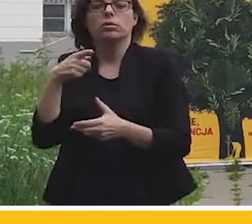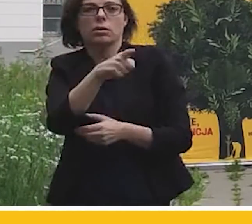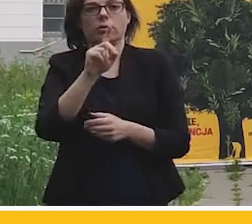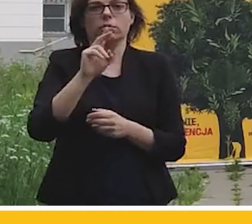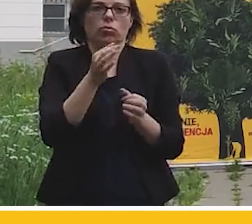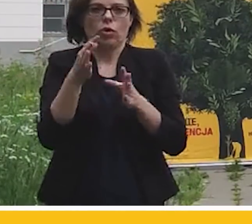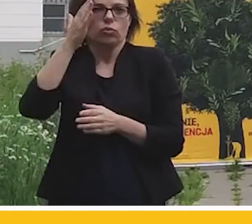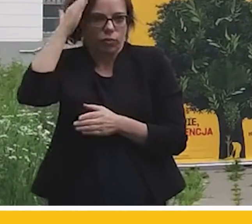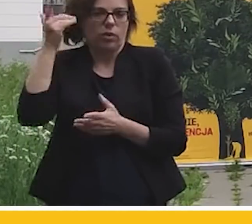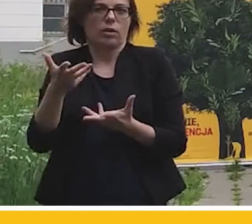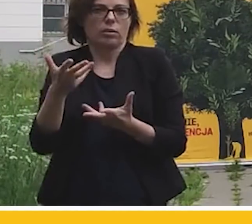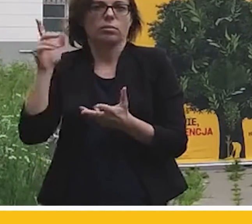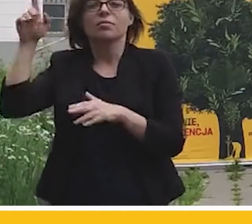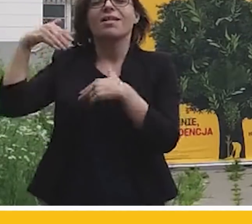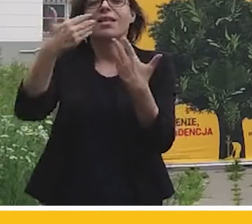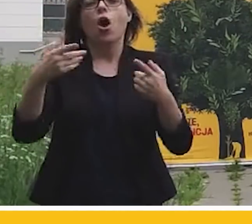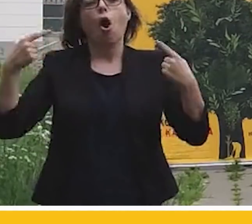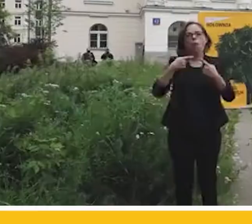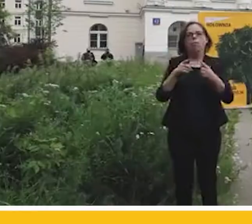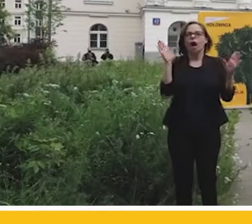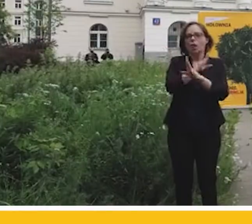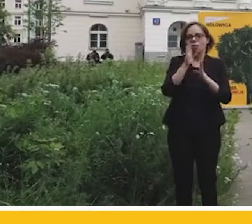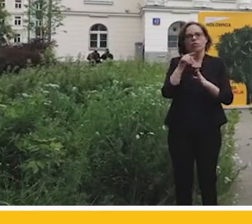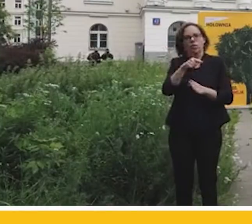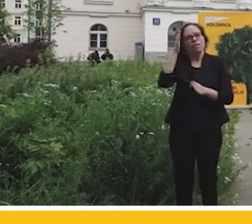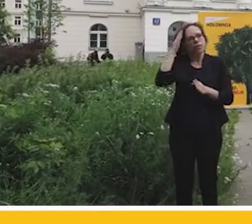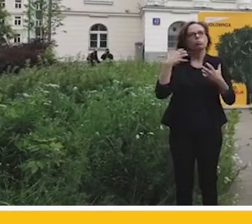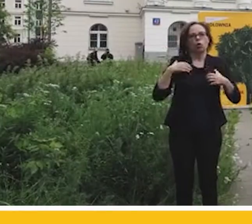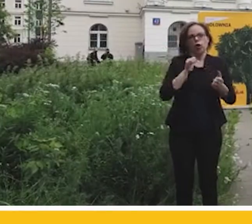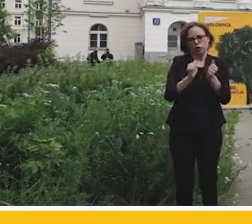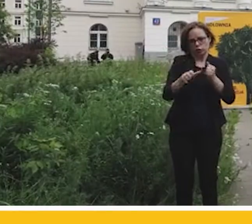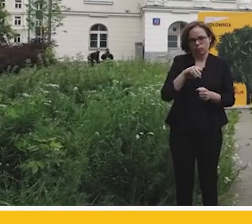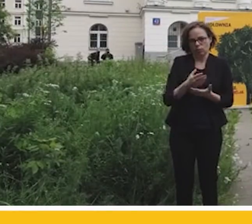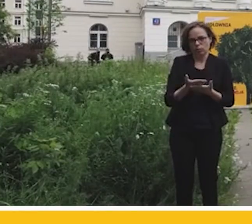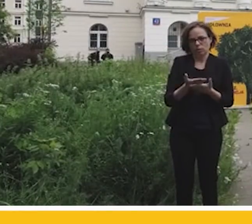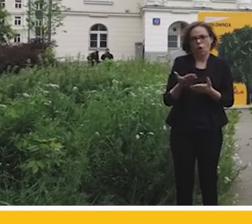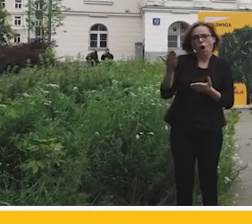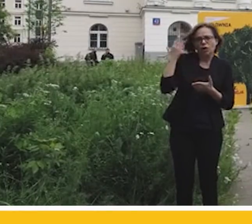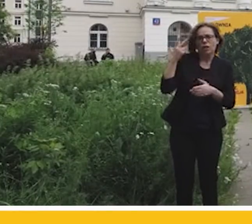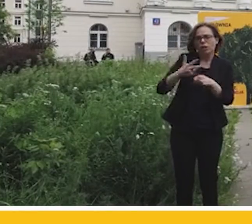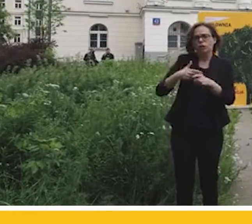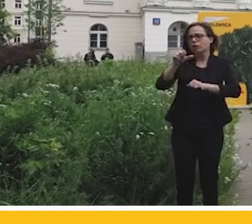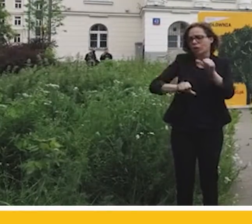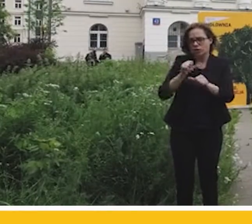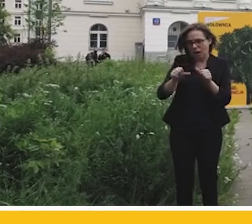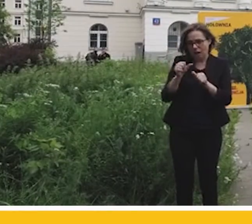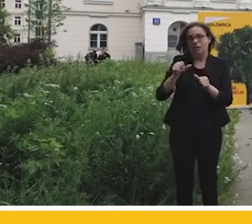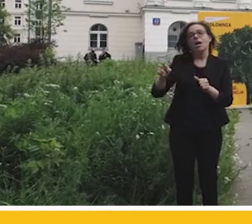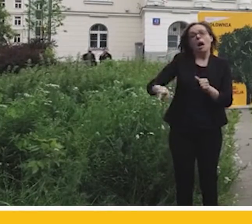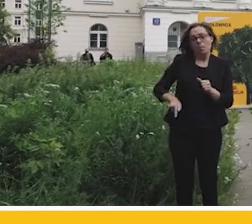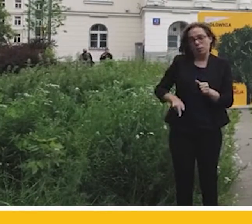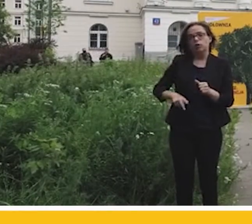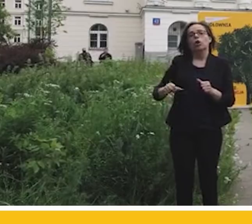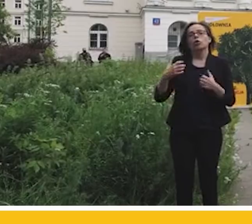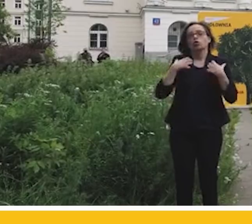żeby nasz klimat i nasze środowisko niszczyć. I nie łódźmy się, przez 30 ostatnich lat, choć miewaliśmy naprawdę dobrych ministrów